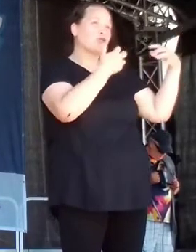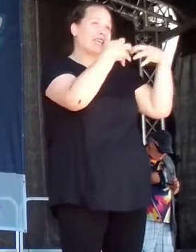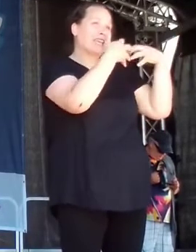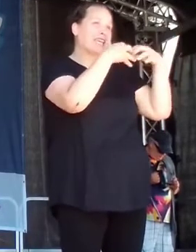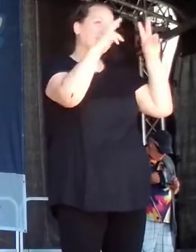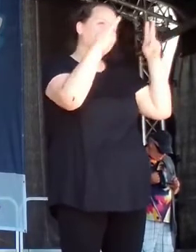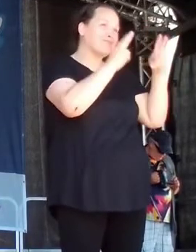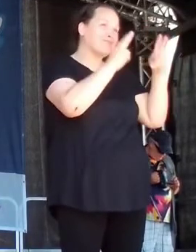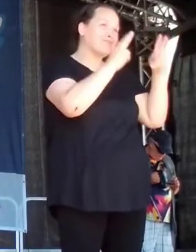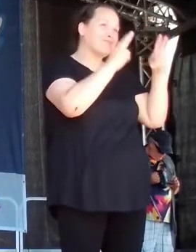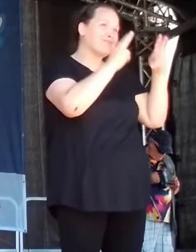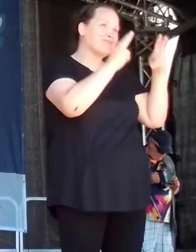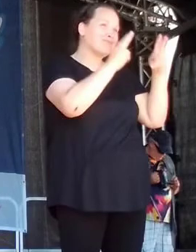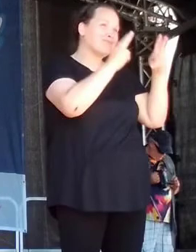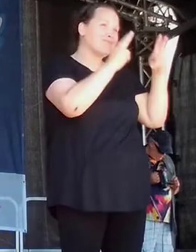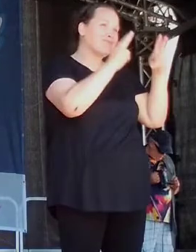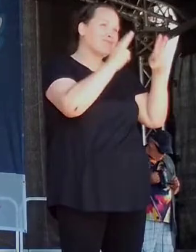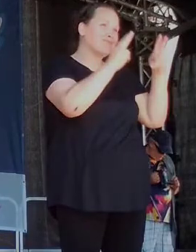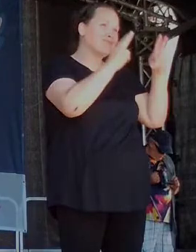im Gegenteil.